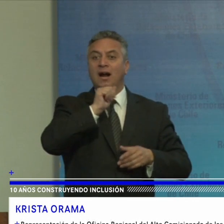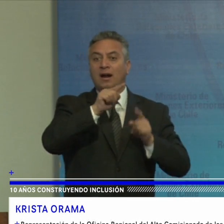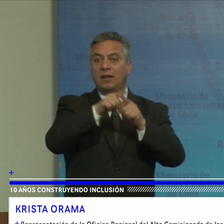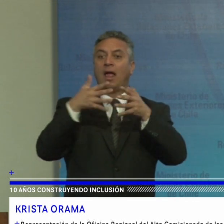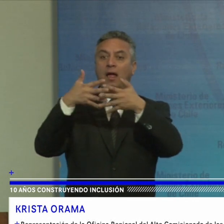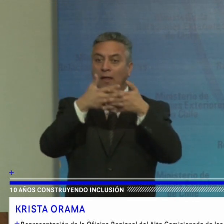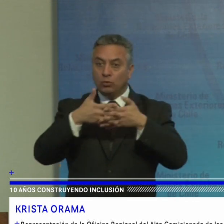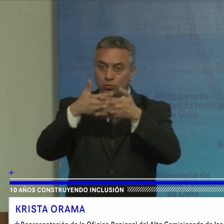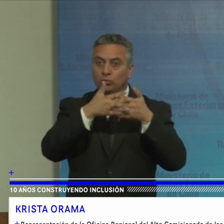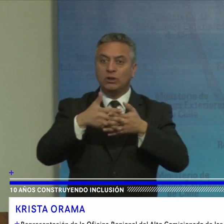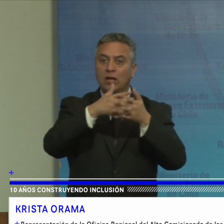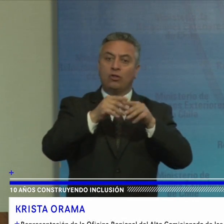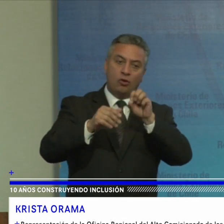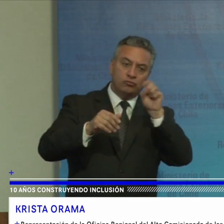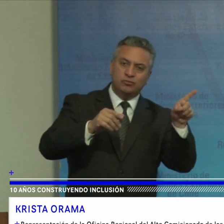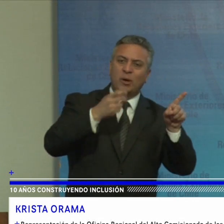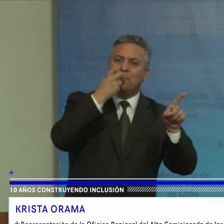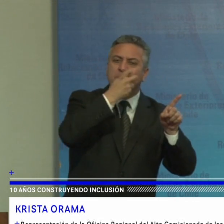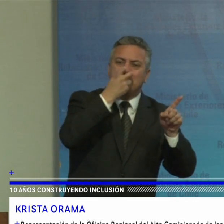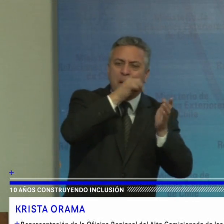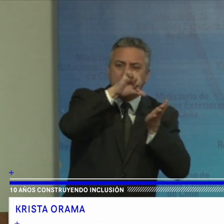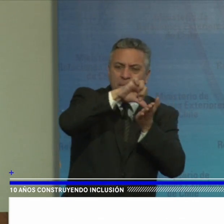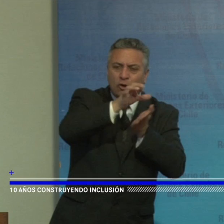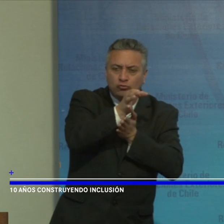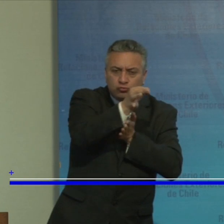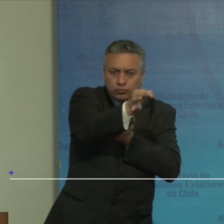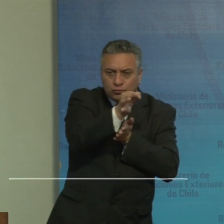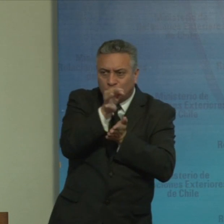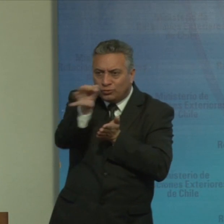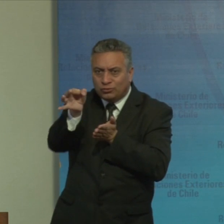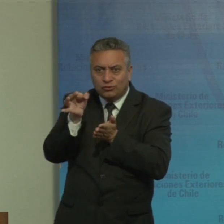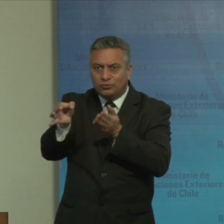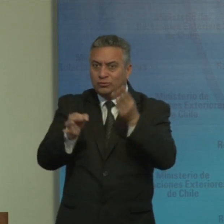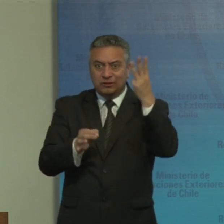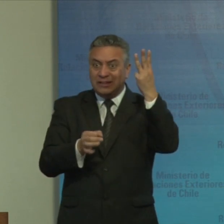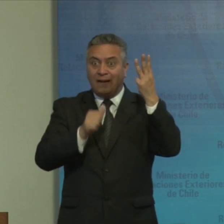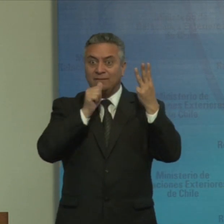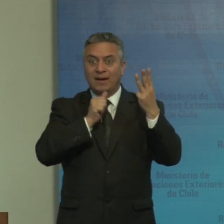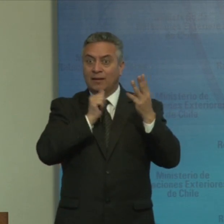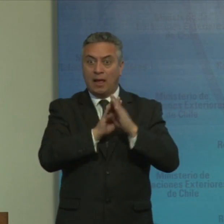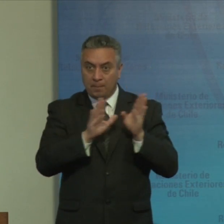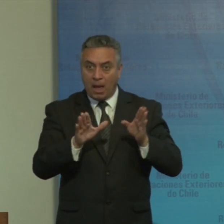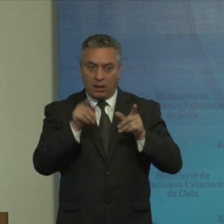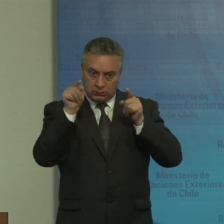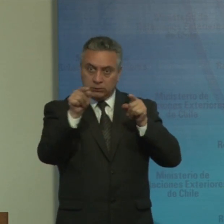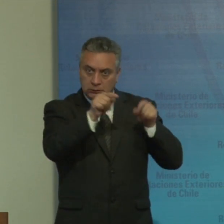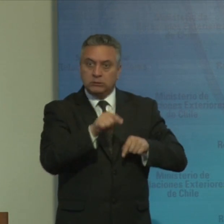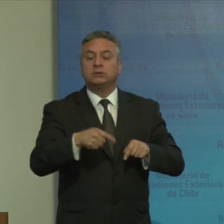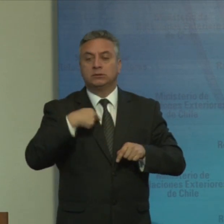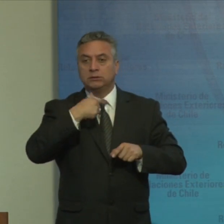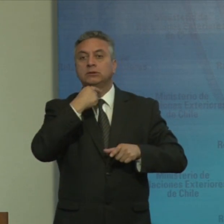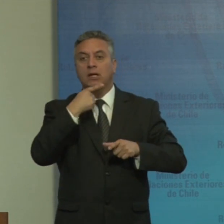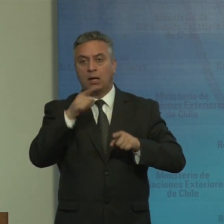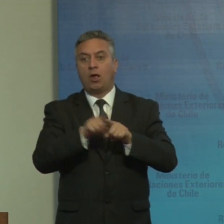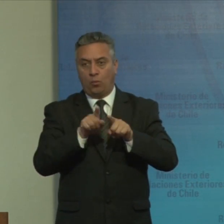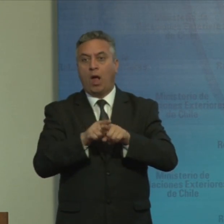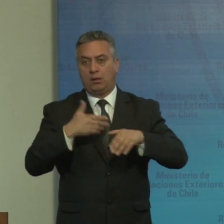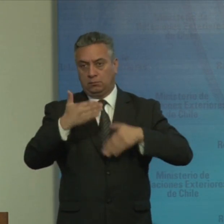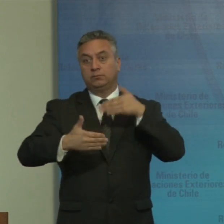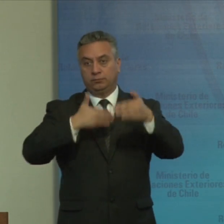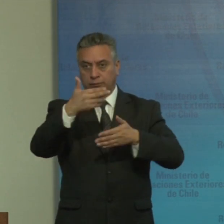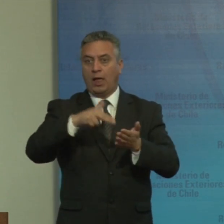Estados Unidos y San Quince y Nevis entonces en esta en esta región estamos bastante avanzadas en ratificación